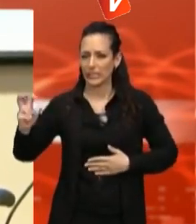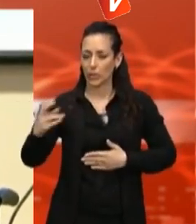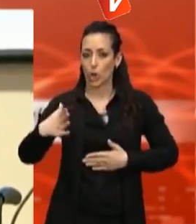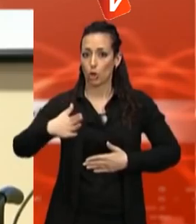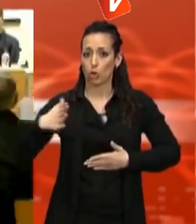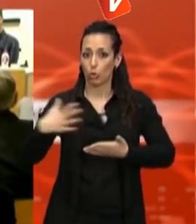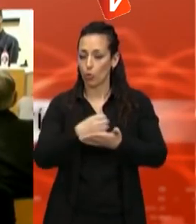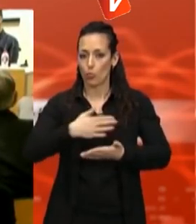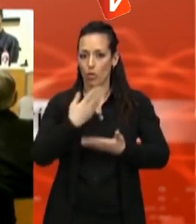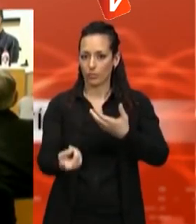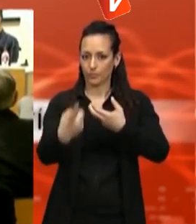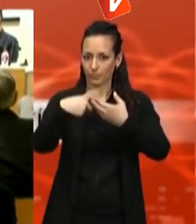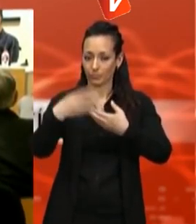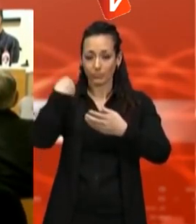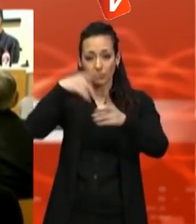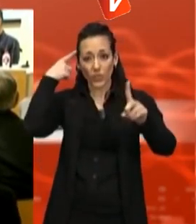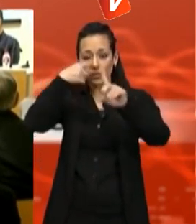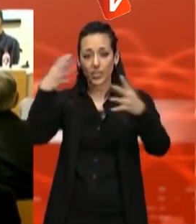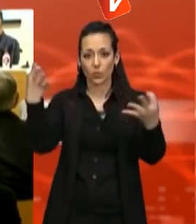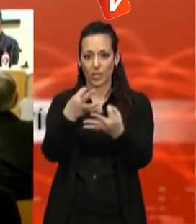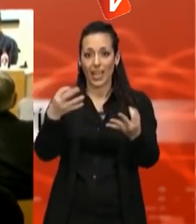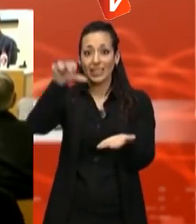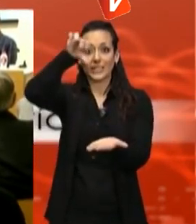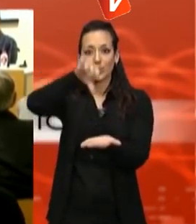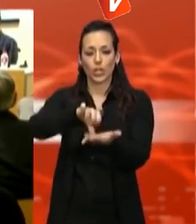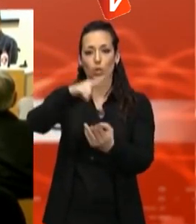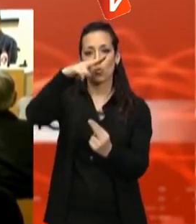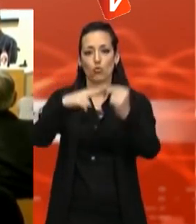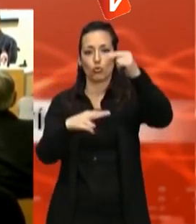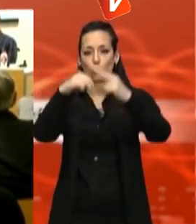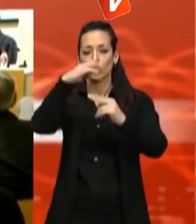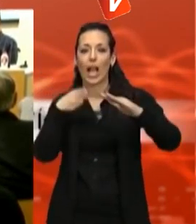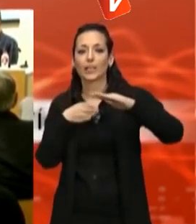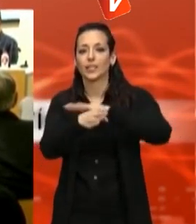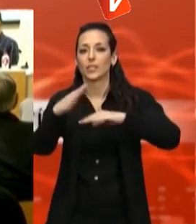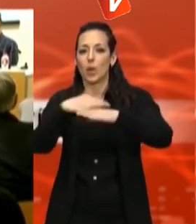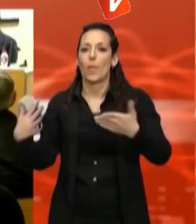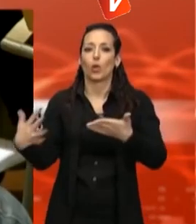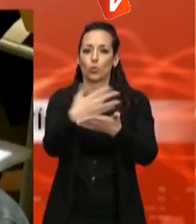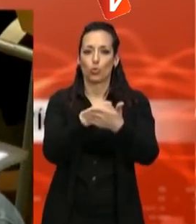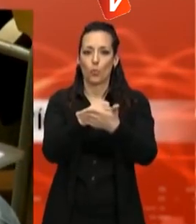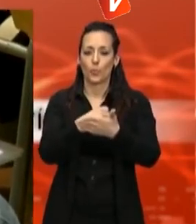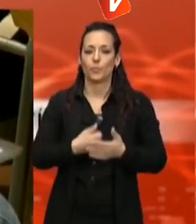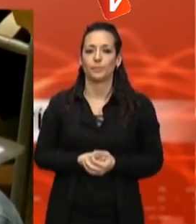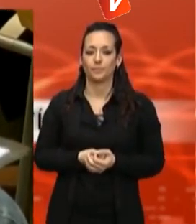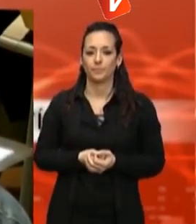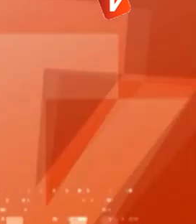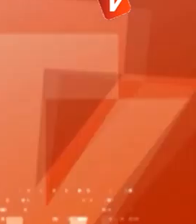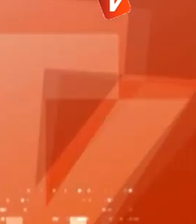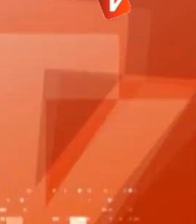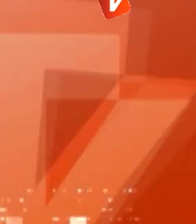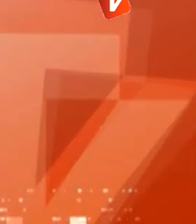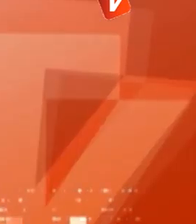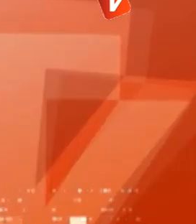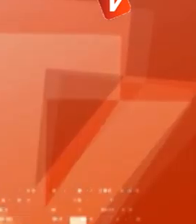busca avançar en la construcció d'una ciutat accessible per a tothom. Comentari que us faig, molts que tenen aquella tireta.